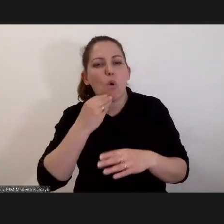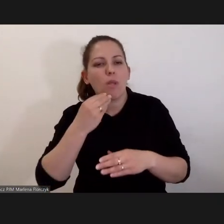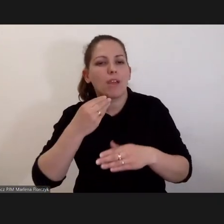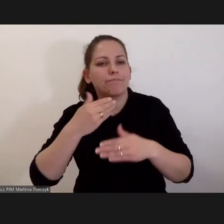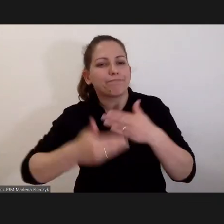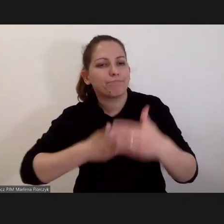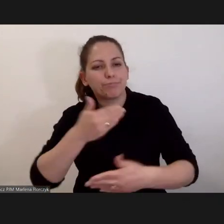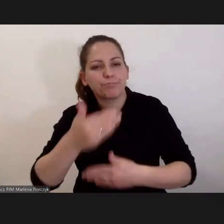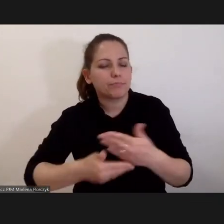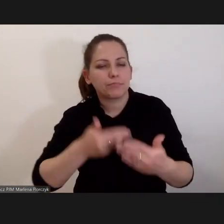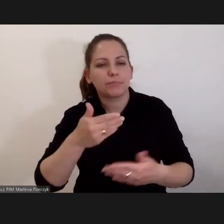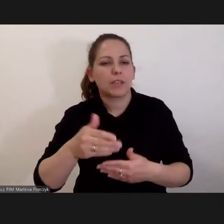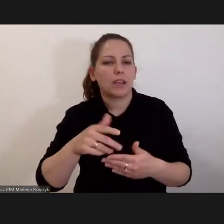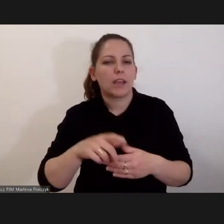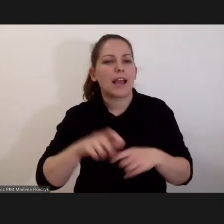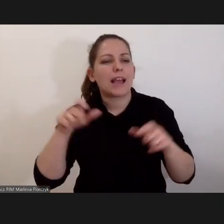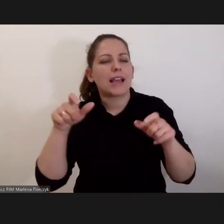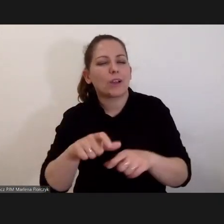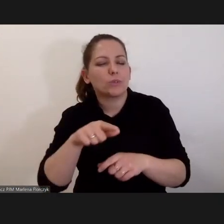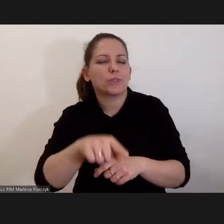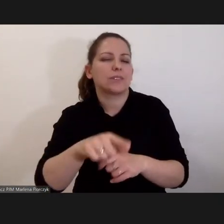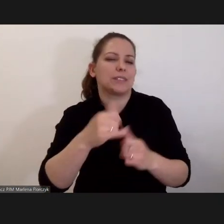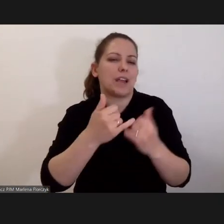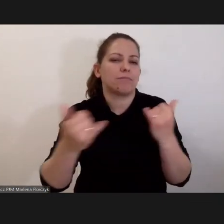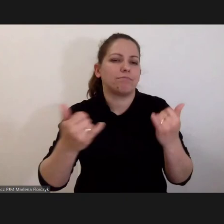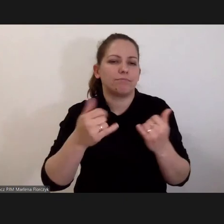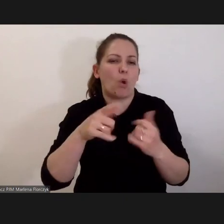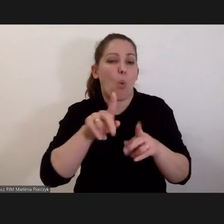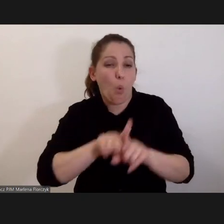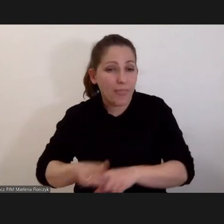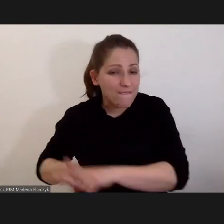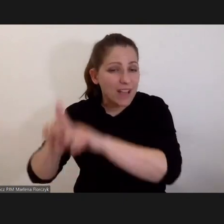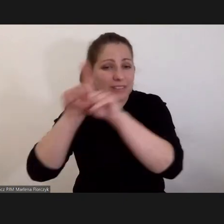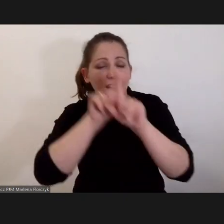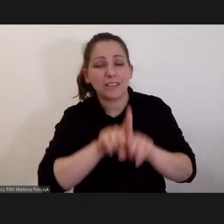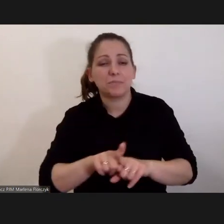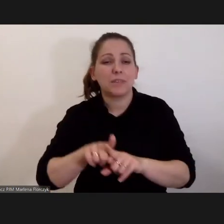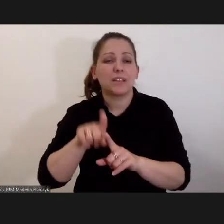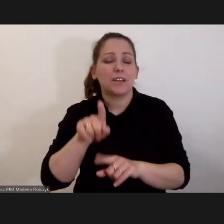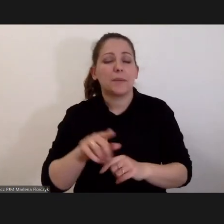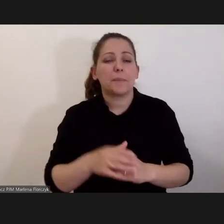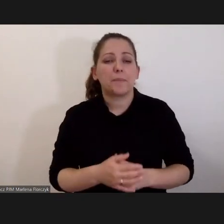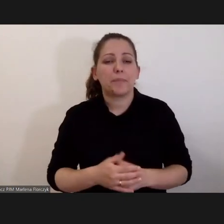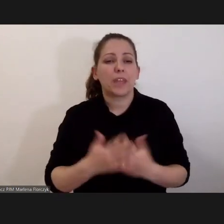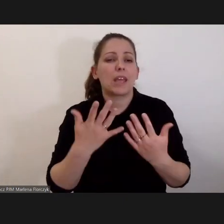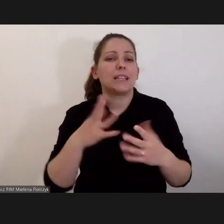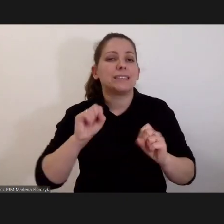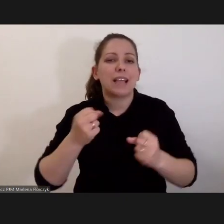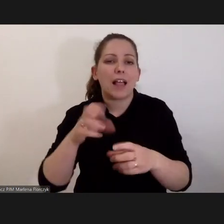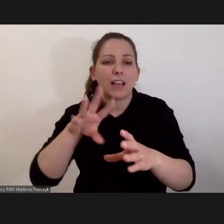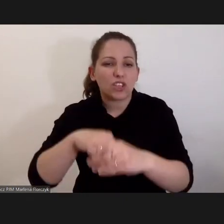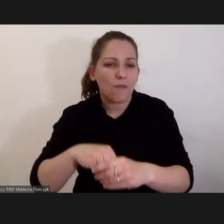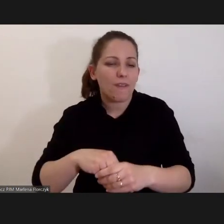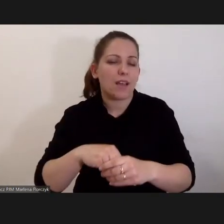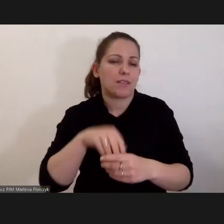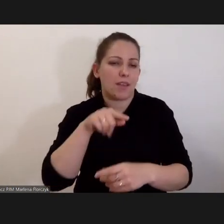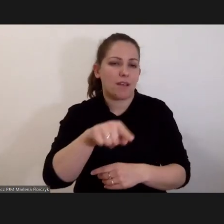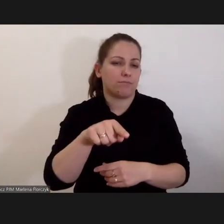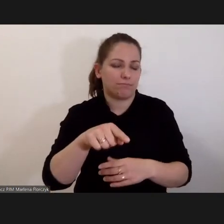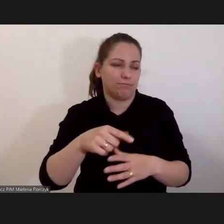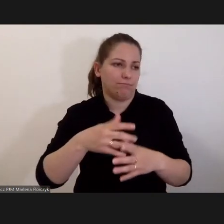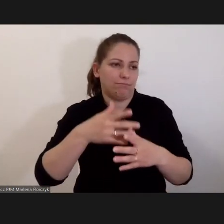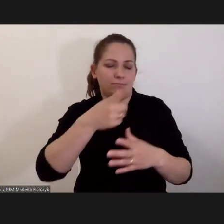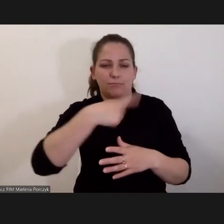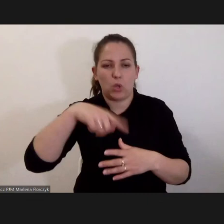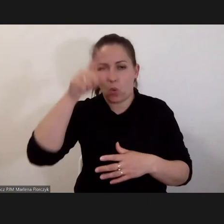kwestia zakresu jurysdykcji, i kwestia uniwersalizmu, czyli jakby ilości ratyfikacji i zaangażowania wielkich graczy tego świata